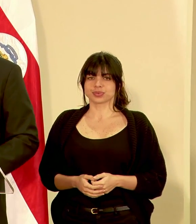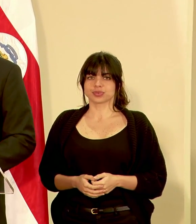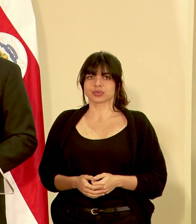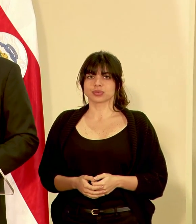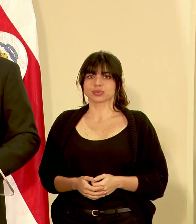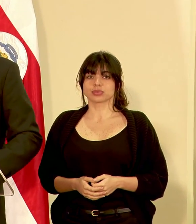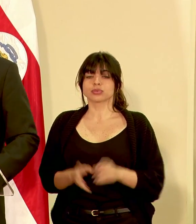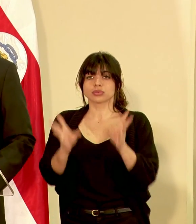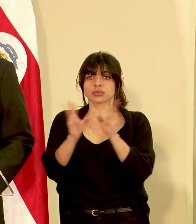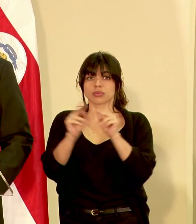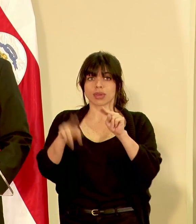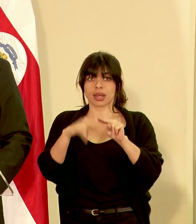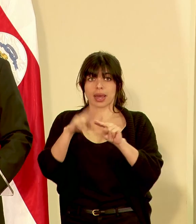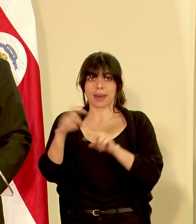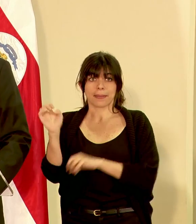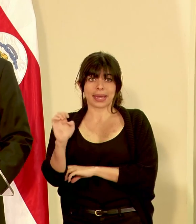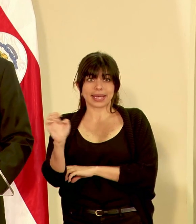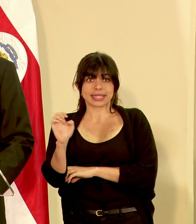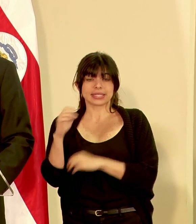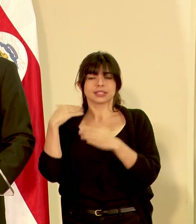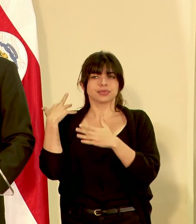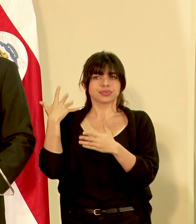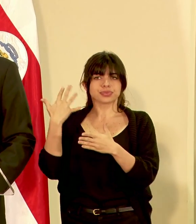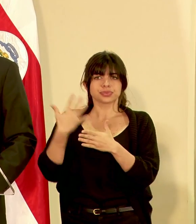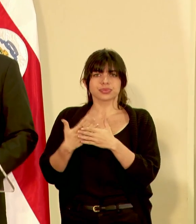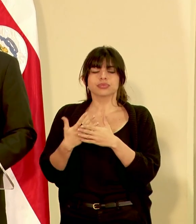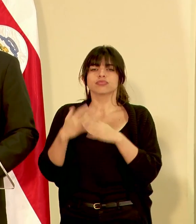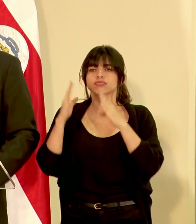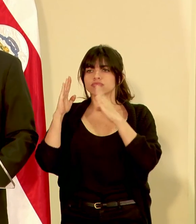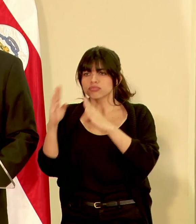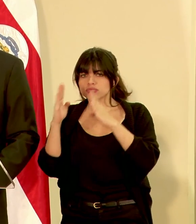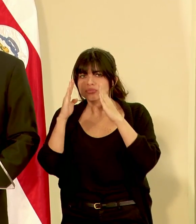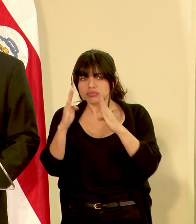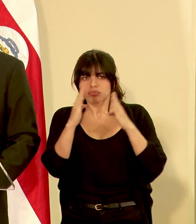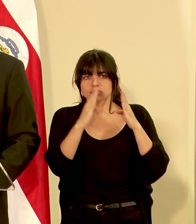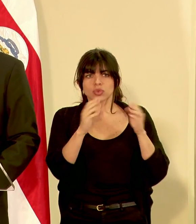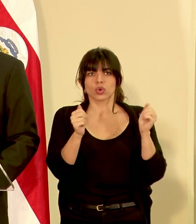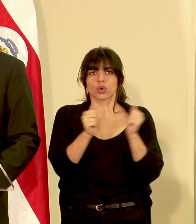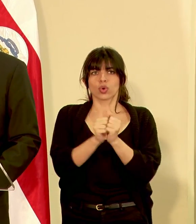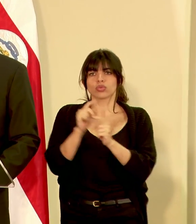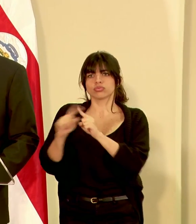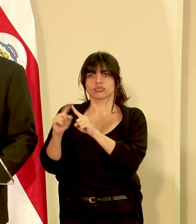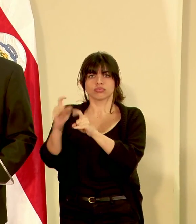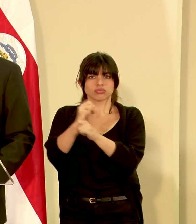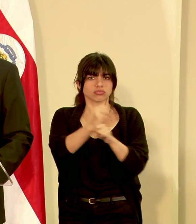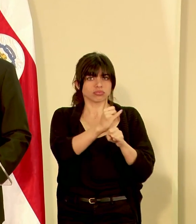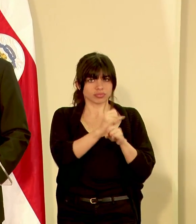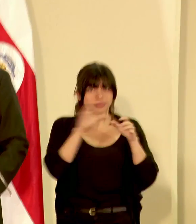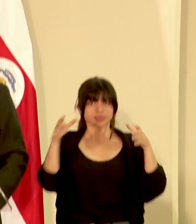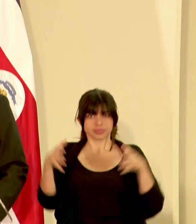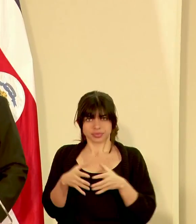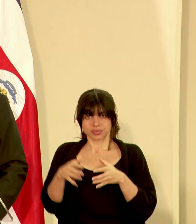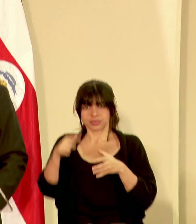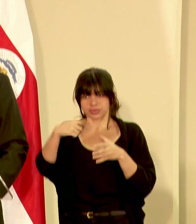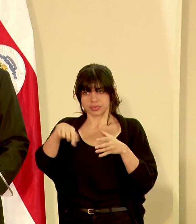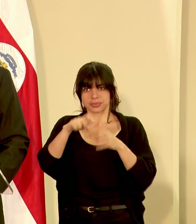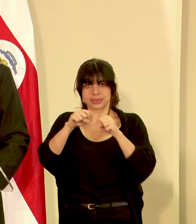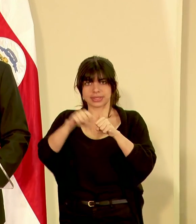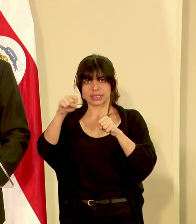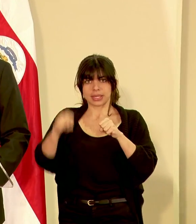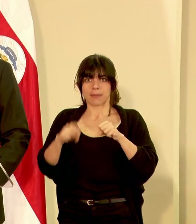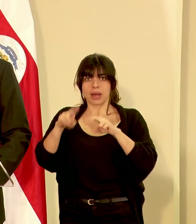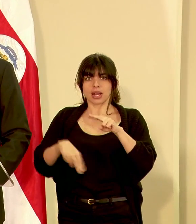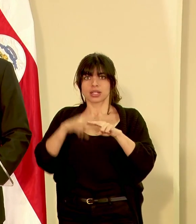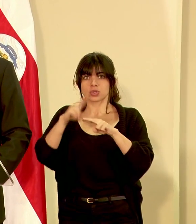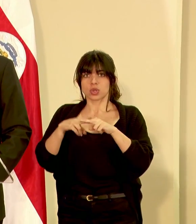La Comisión Nacional de Emergencias ha venido atendiendo en conjunto con las instituciones que conforman el Sistema